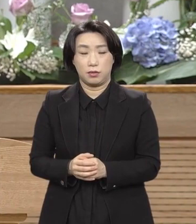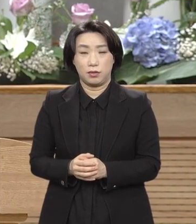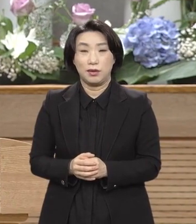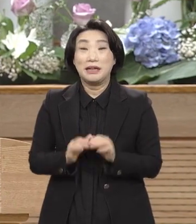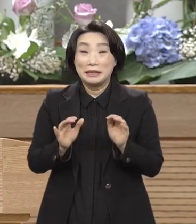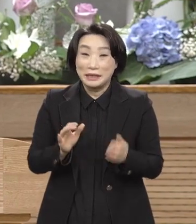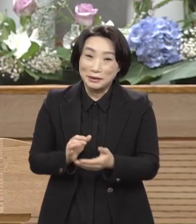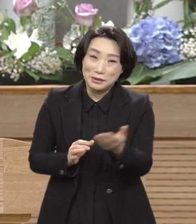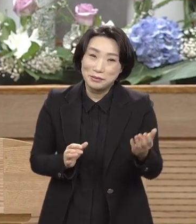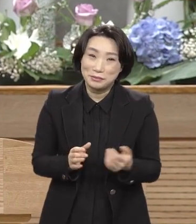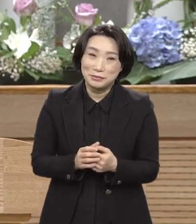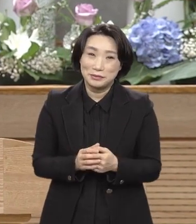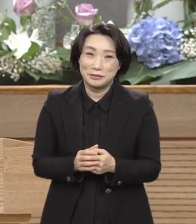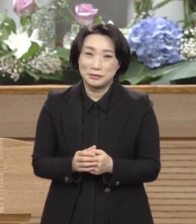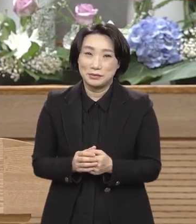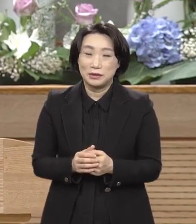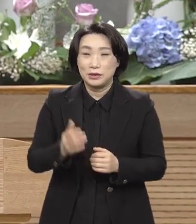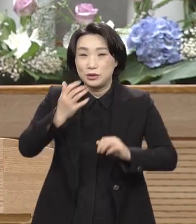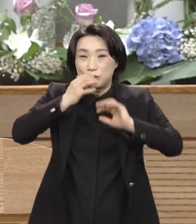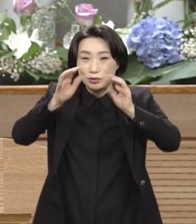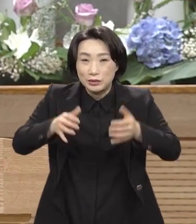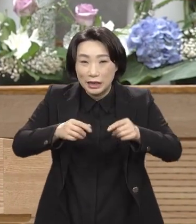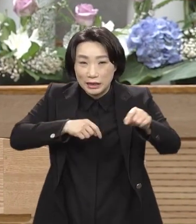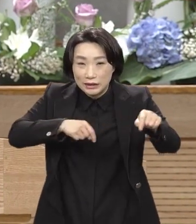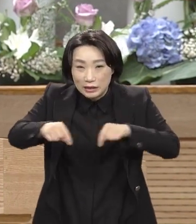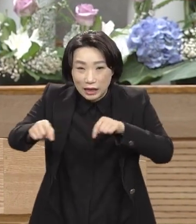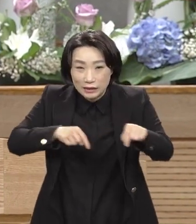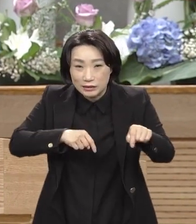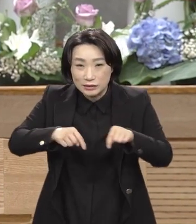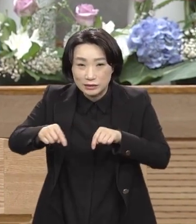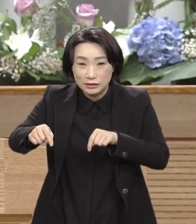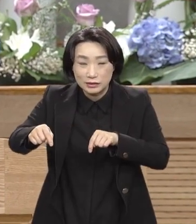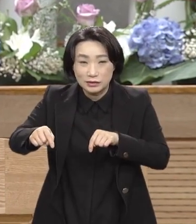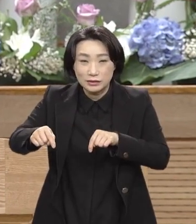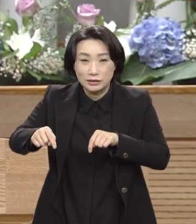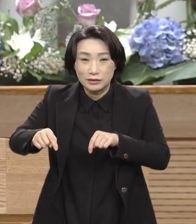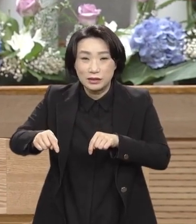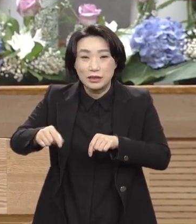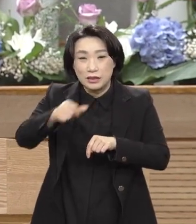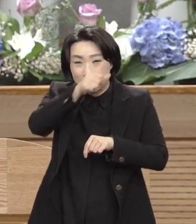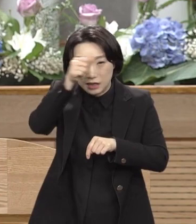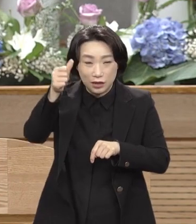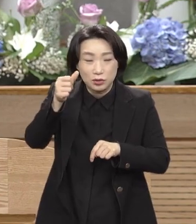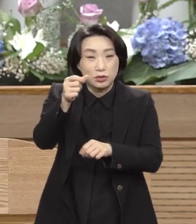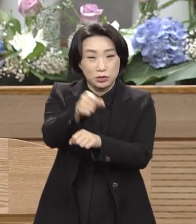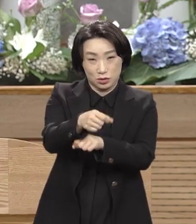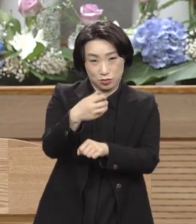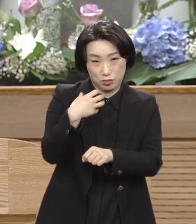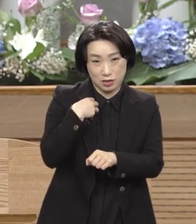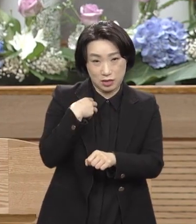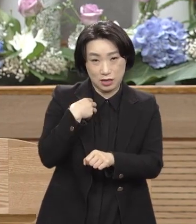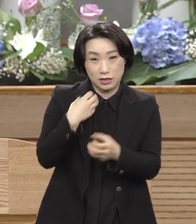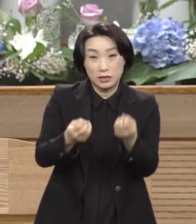최고의 유대를 다스리는 장로 서기관 제사장